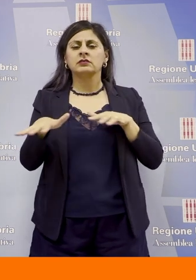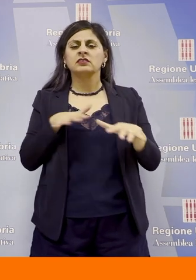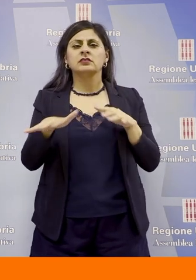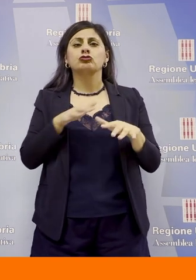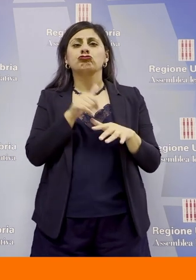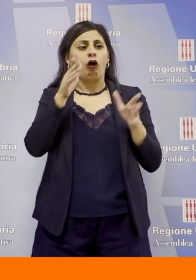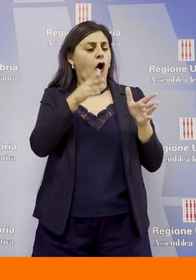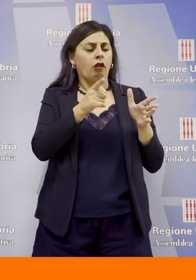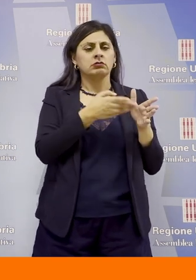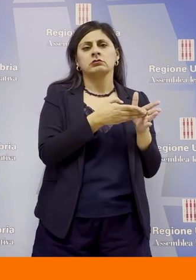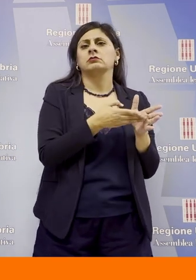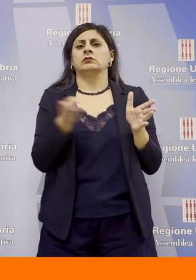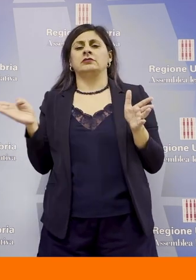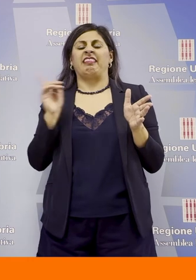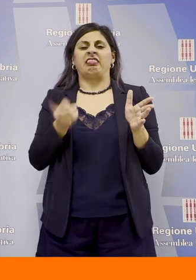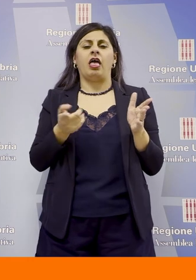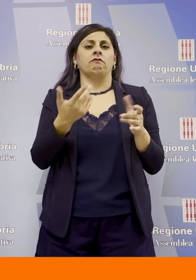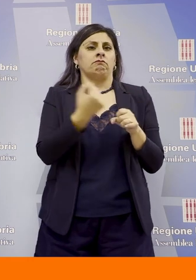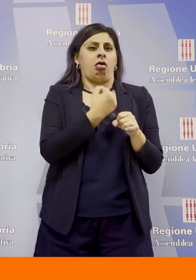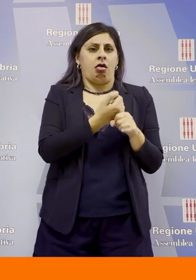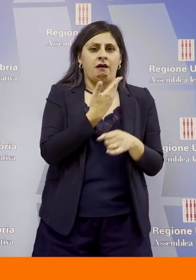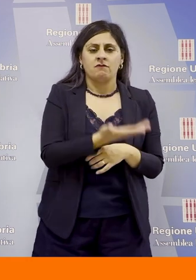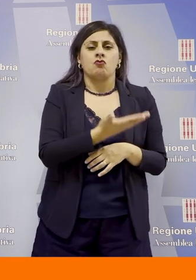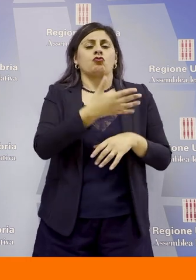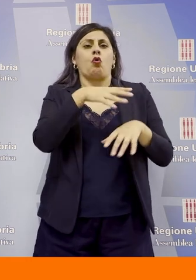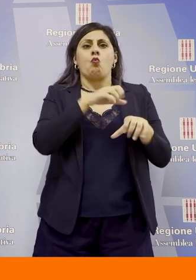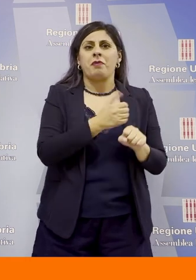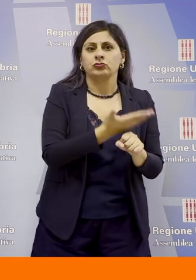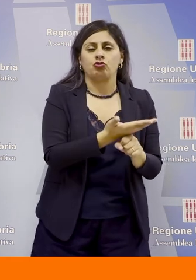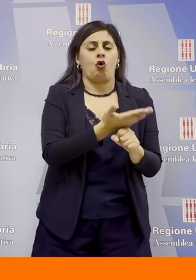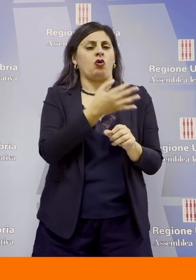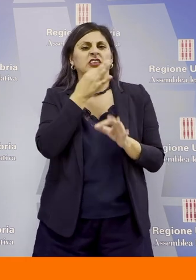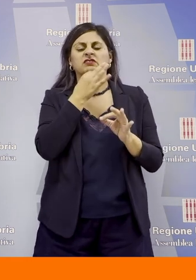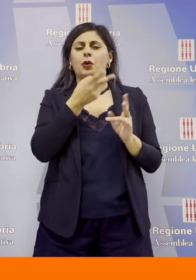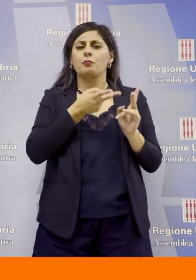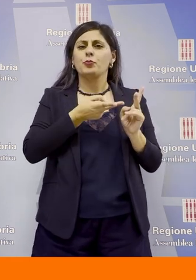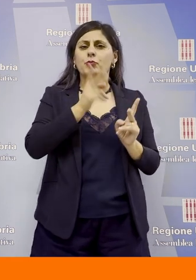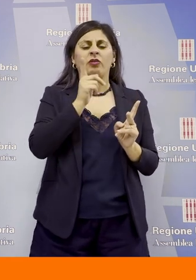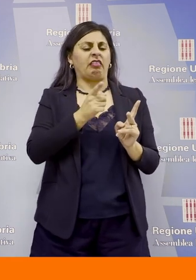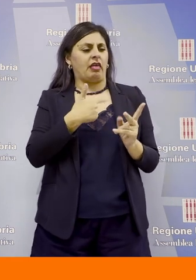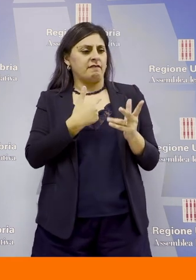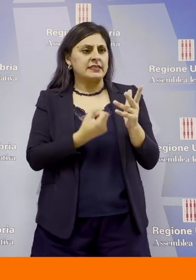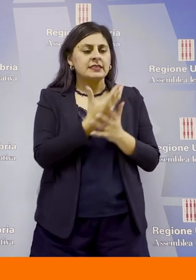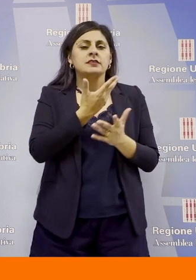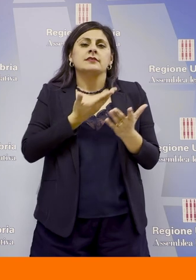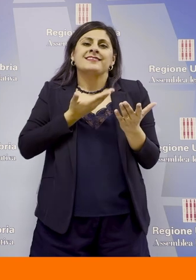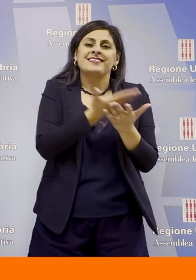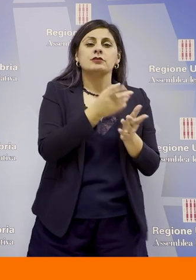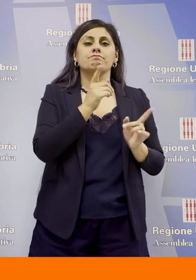multidimensionale bisogna agire nell'ambito dell'occupazione e del lavoro e quindi sempre di più potrebbero essere politiche che possano